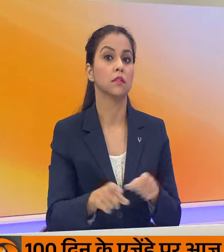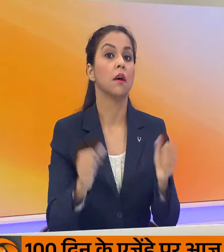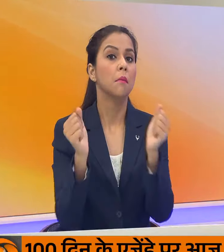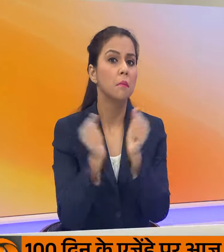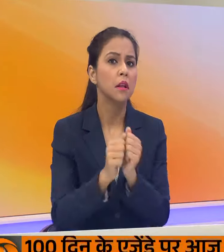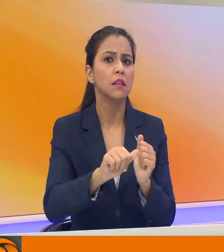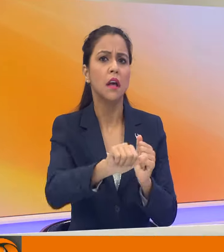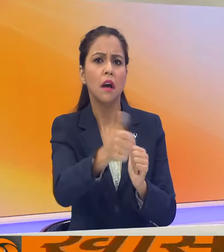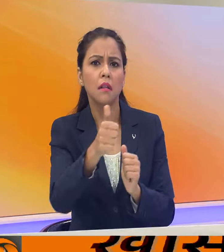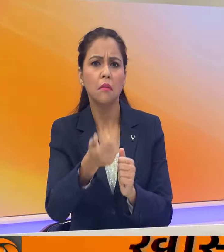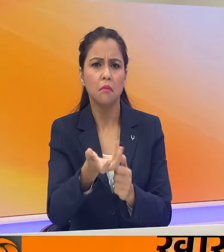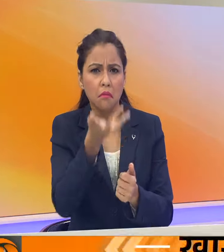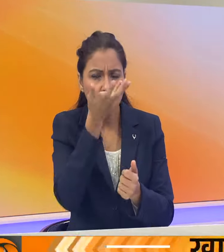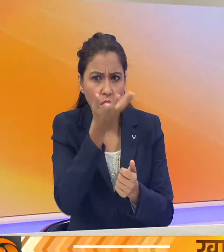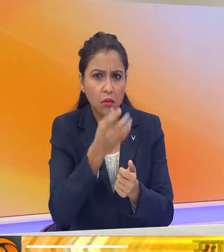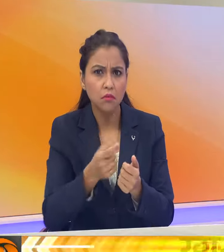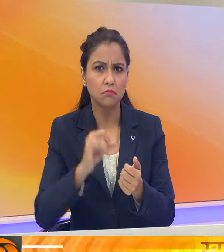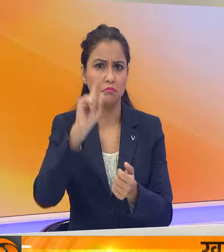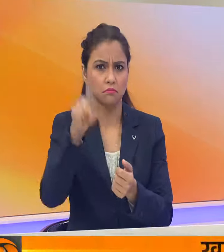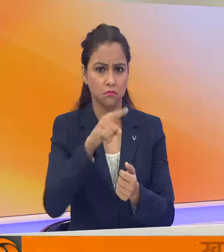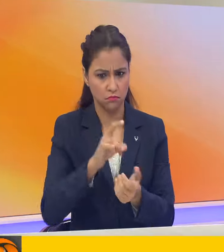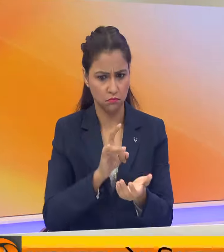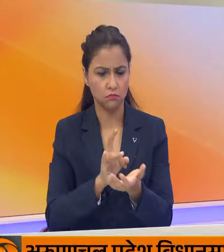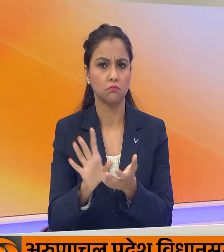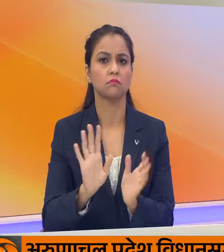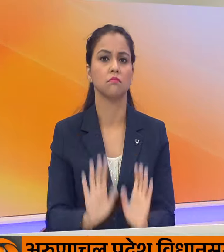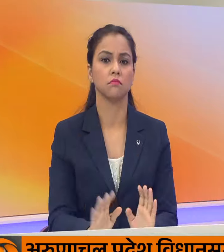अवैद वॉटर कनेक्शन भी काटे जाएंगे